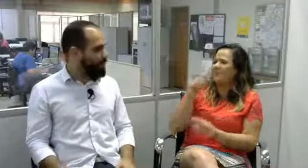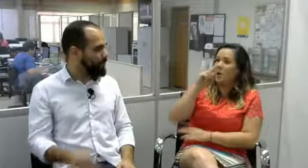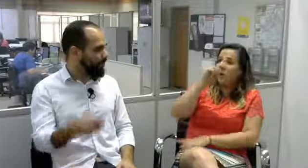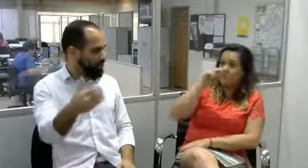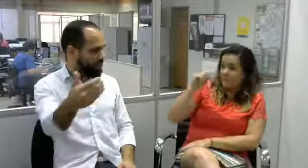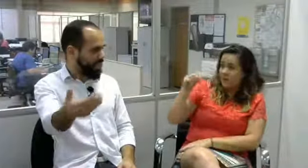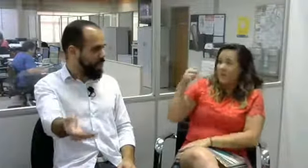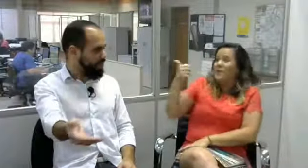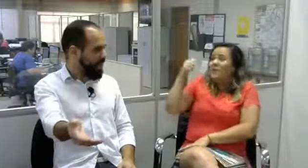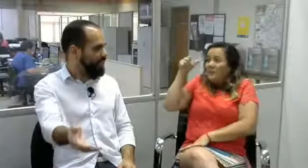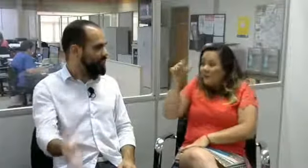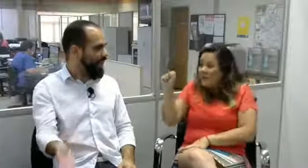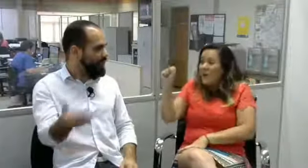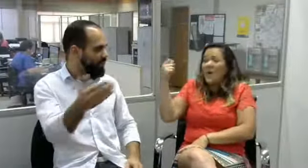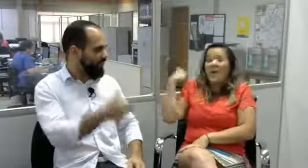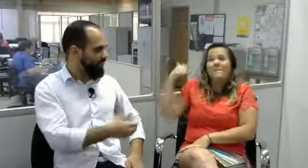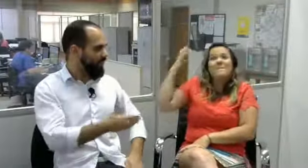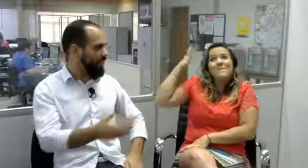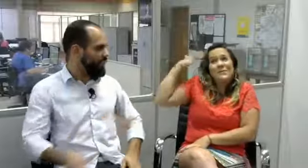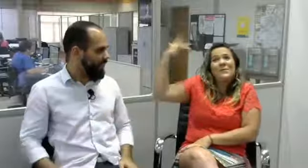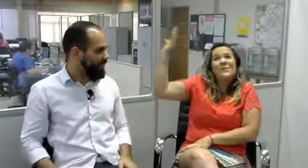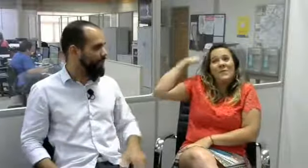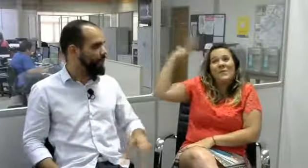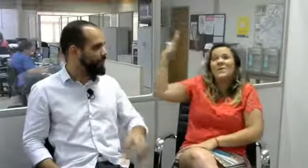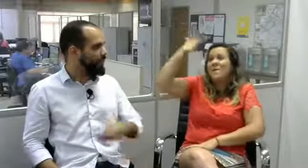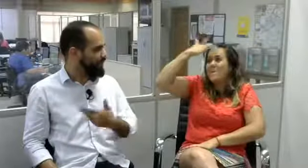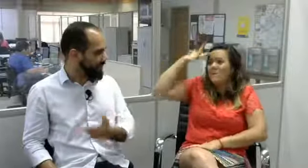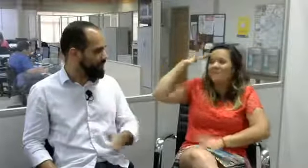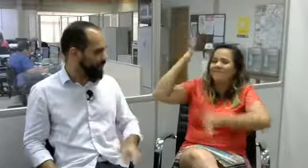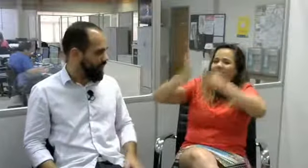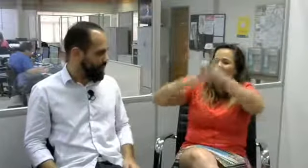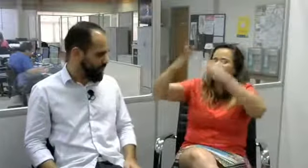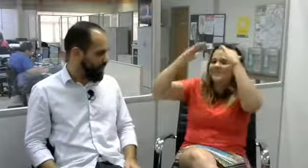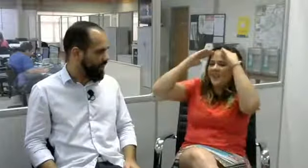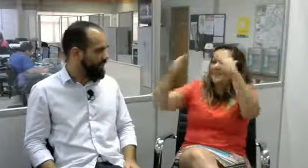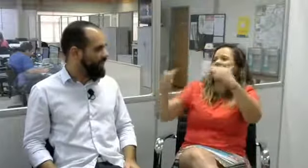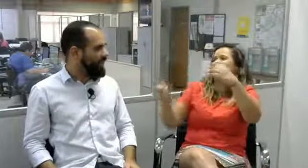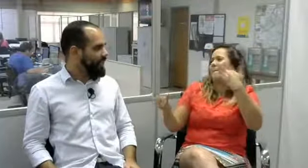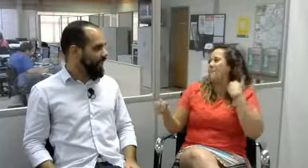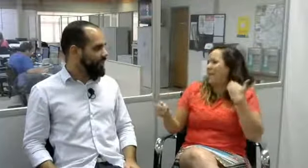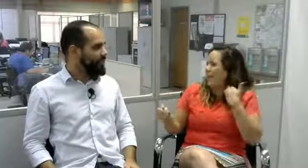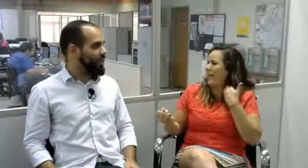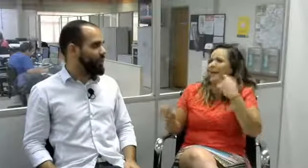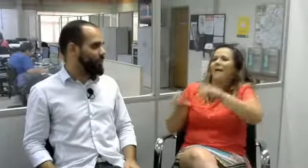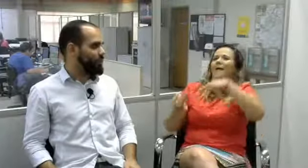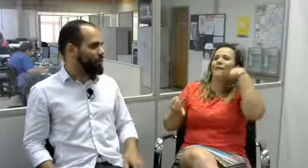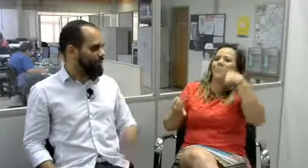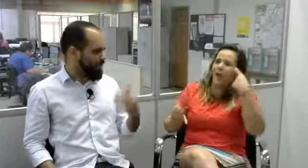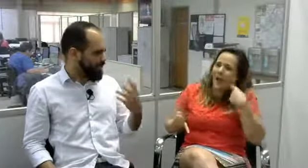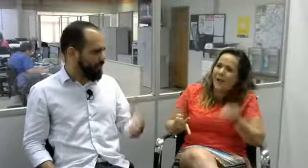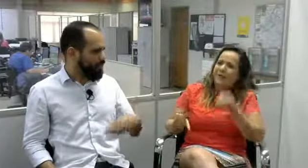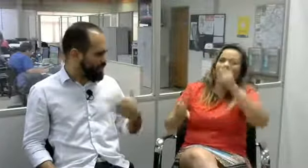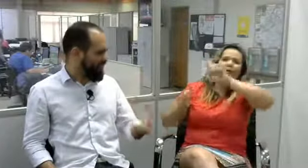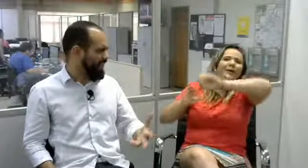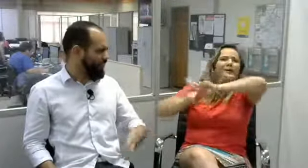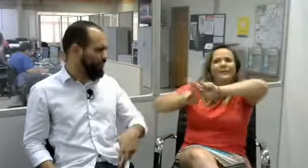profissional médico deve conhecer a língua dele para que não envolva terceiros. E é necessário que as pessoas tenham respeito nos bancos,